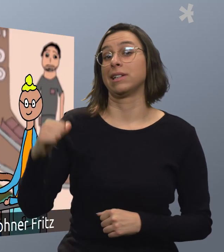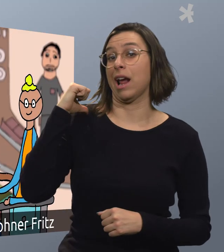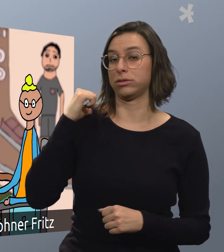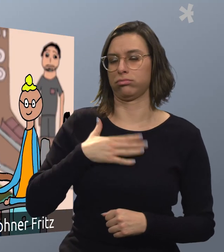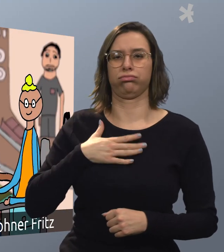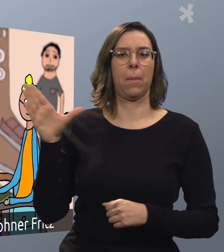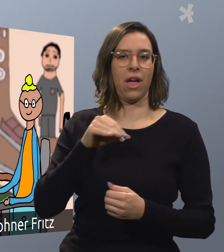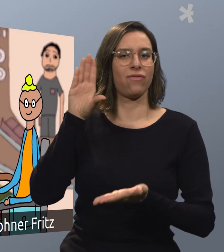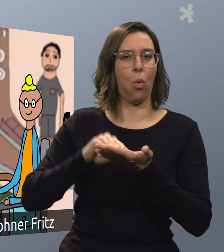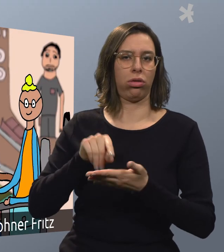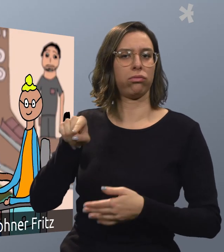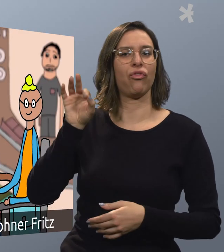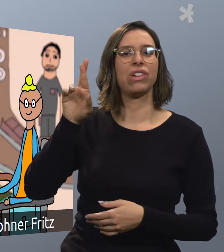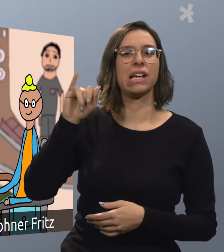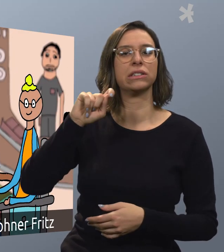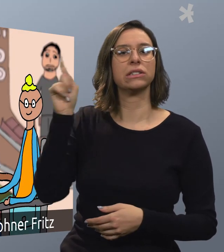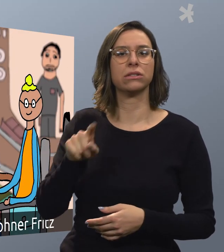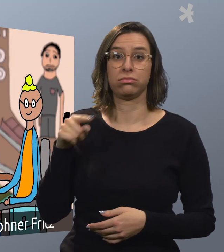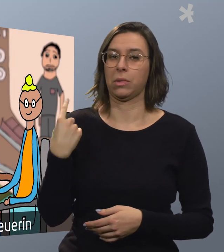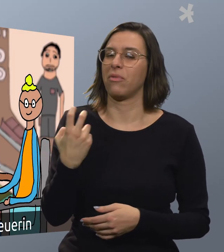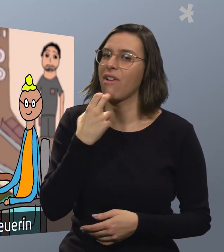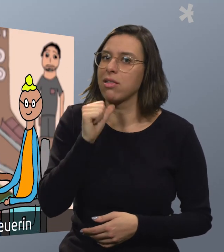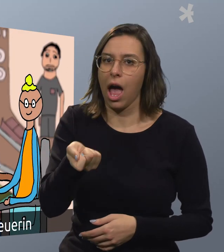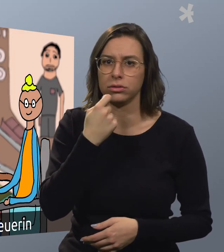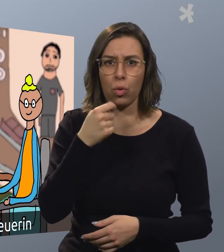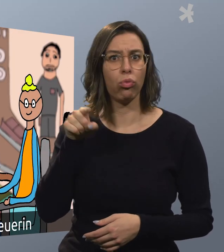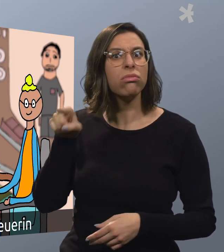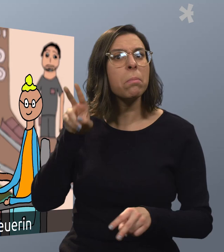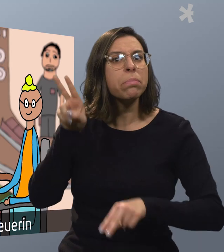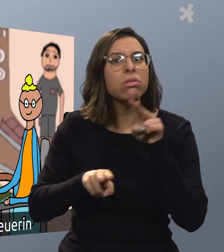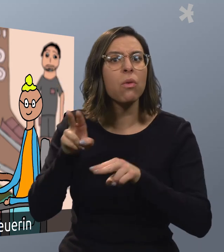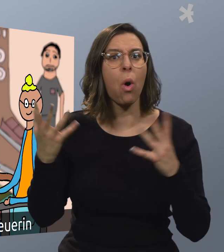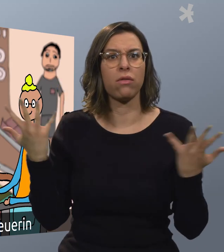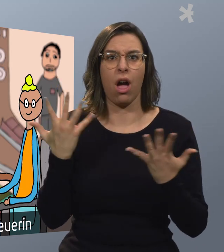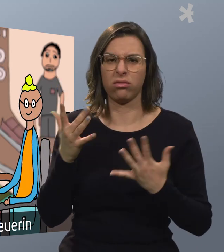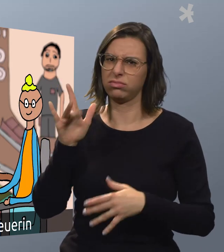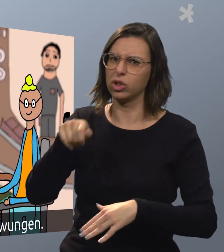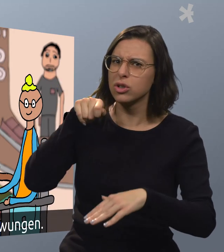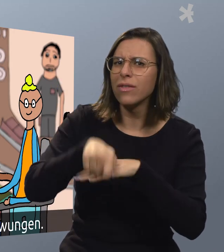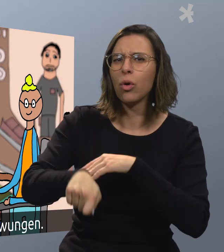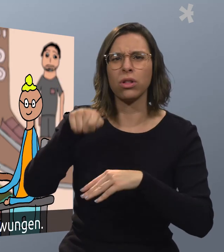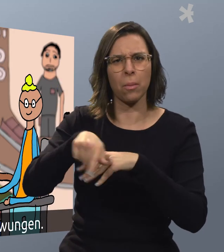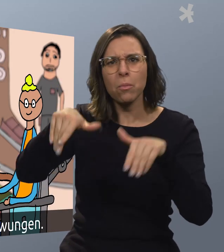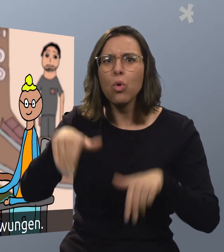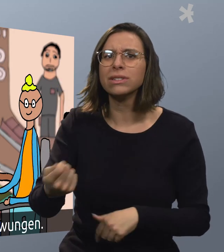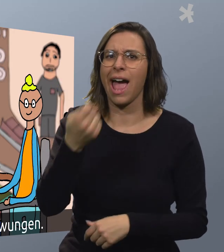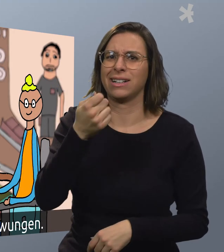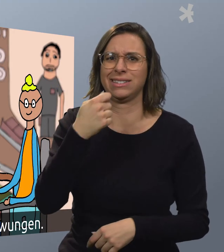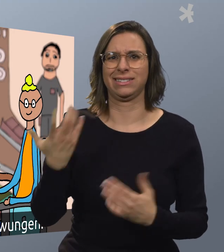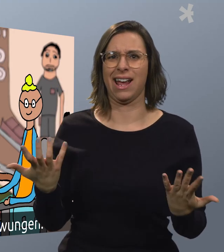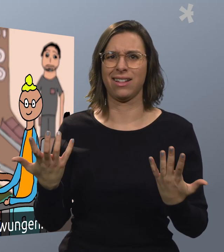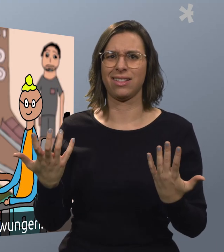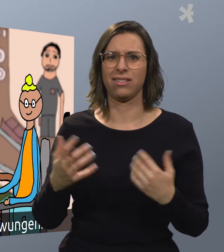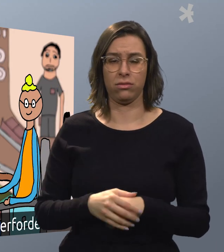Gestern wollte unser Mitbewohner Fritz nicht essen. Und die Betreuerin hat ihn regelrecht